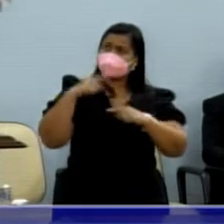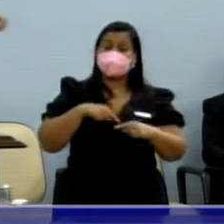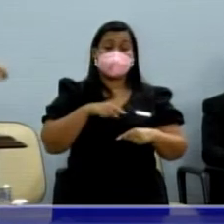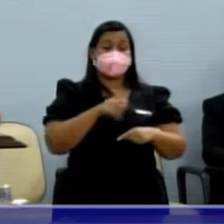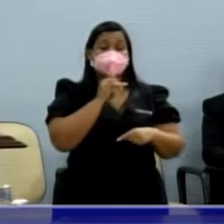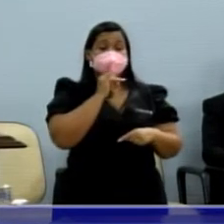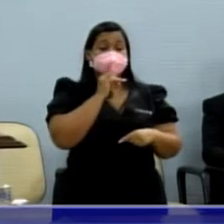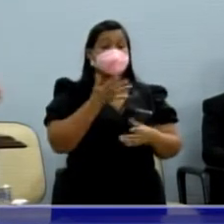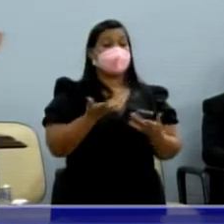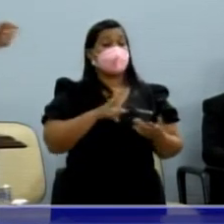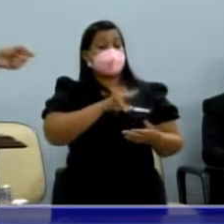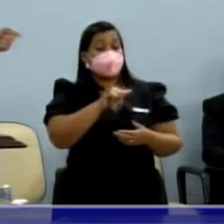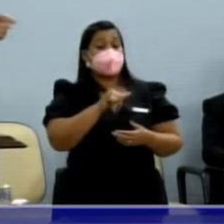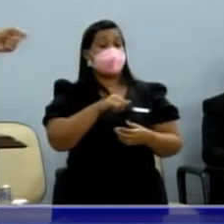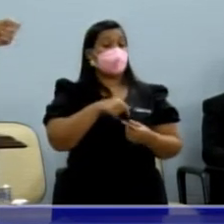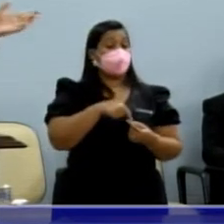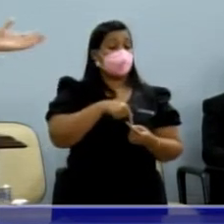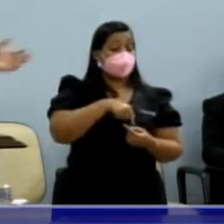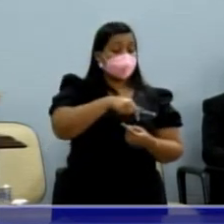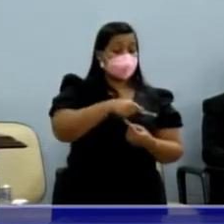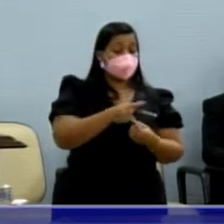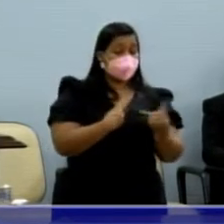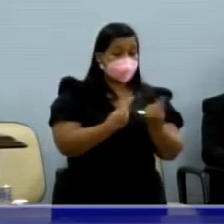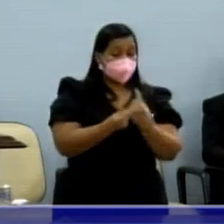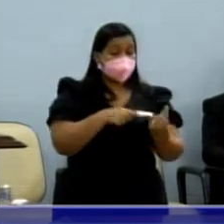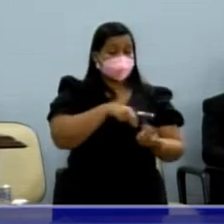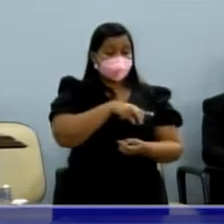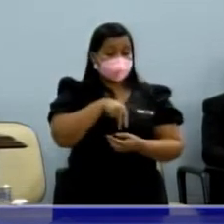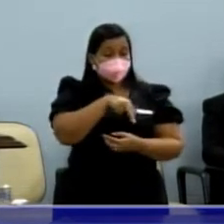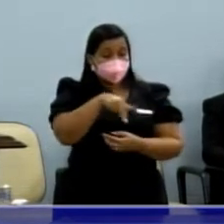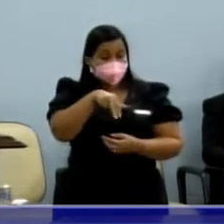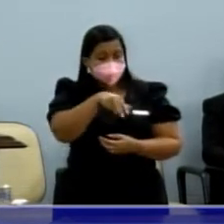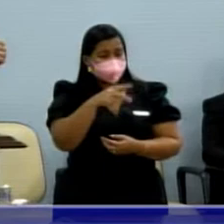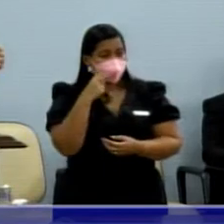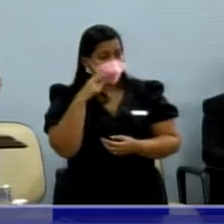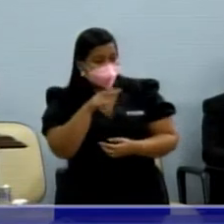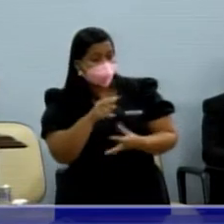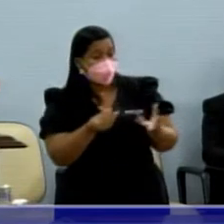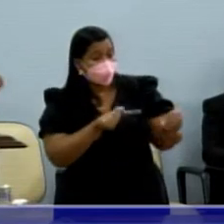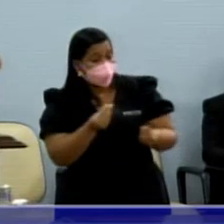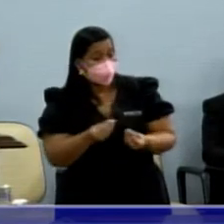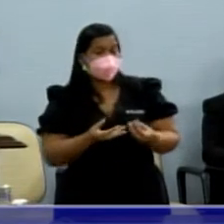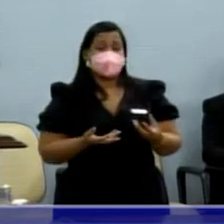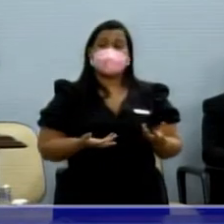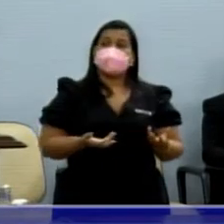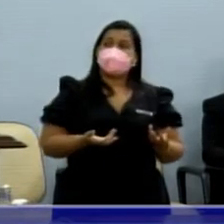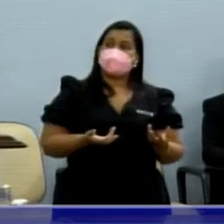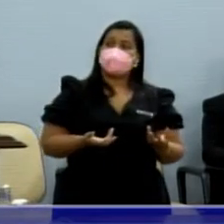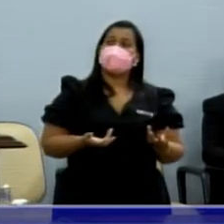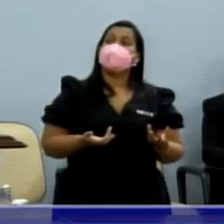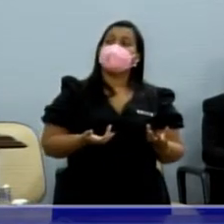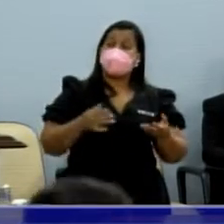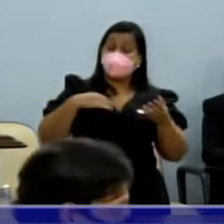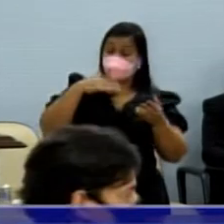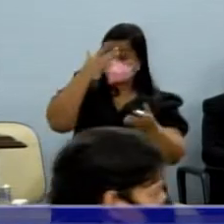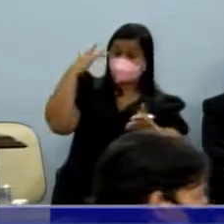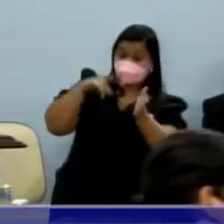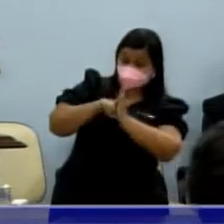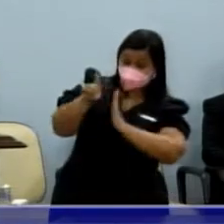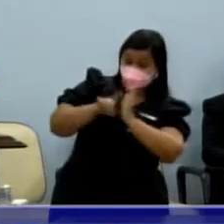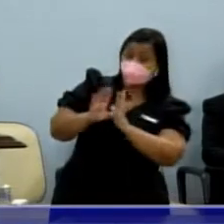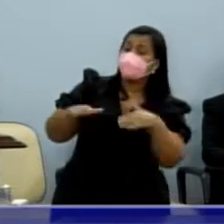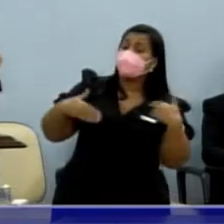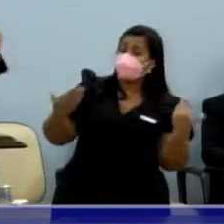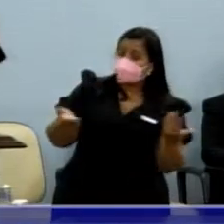dá uma meia-volta num quarteirão, o povo fica ali, ô, vereador, e aí? Até quando vai ficar? A gente é cobrado, então a